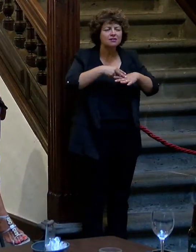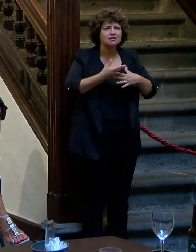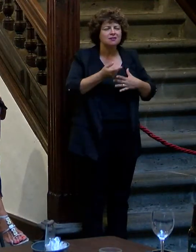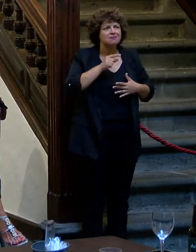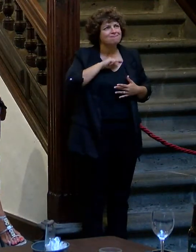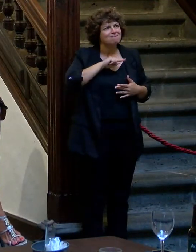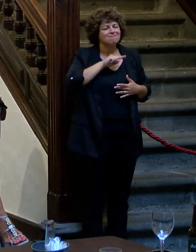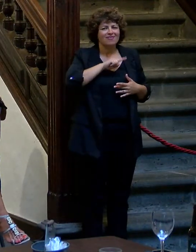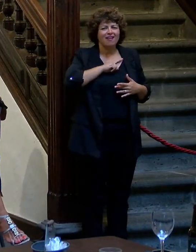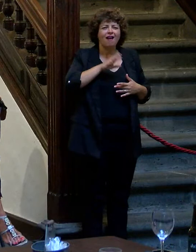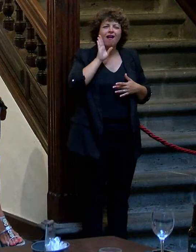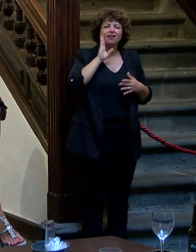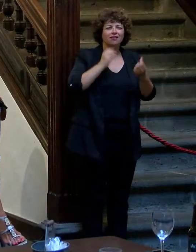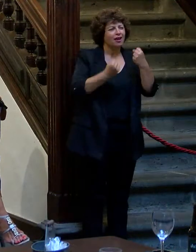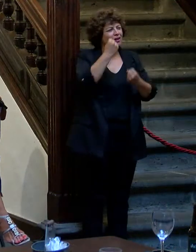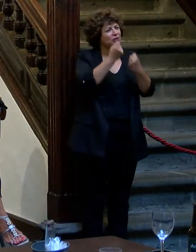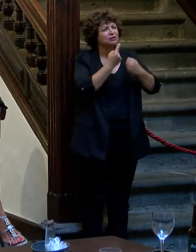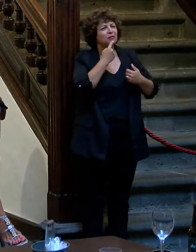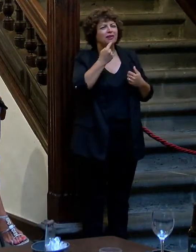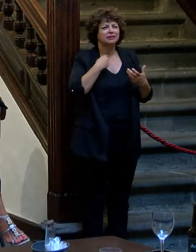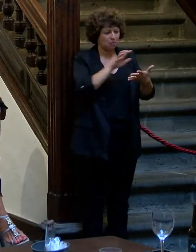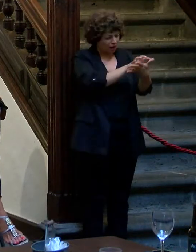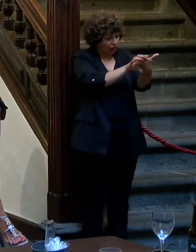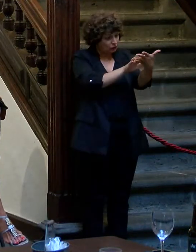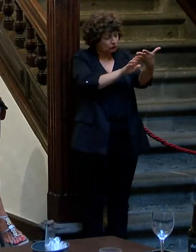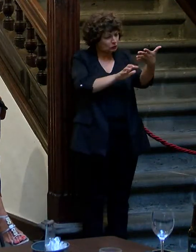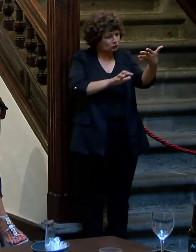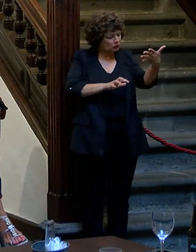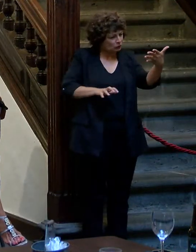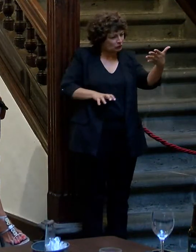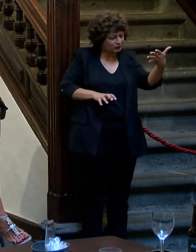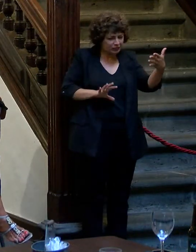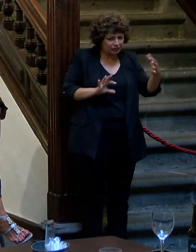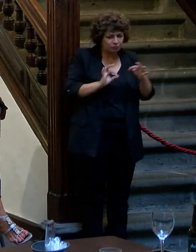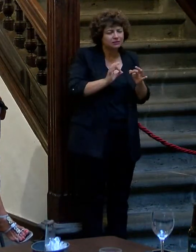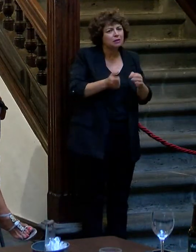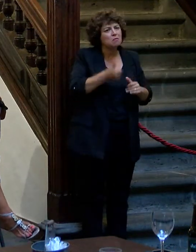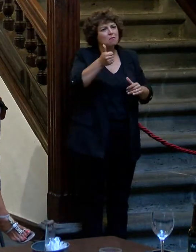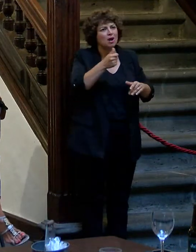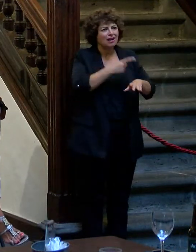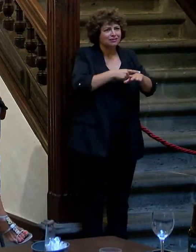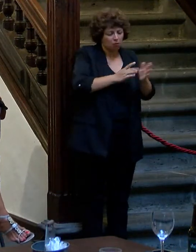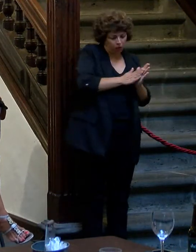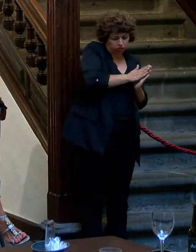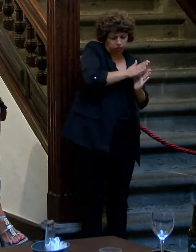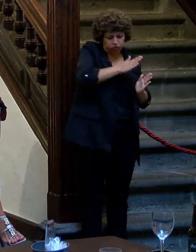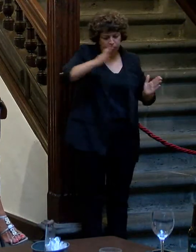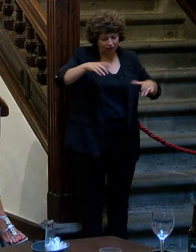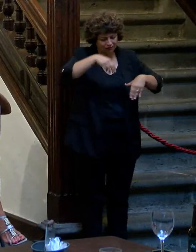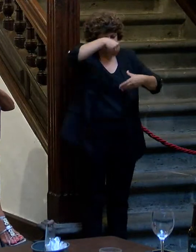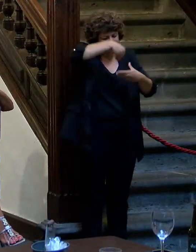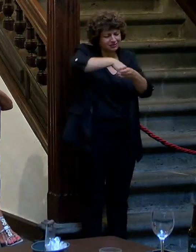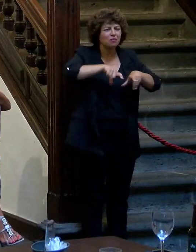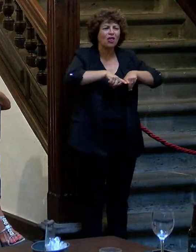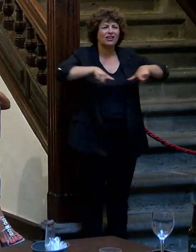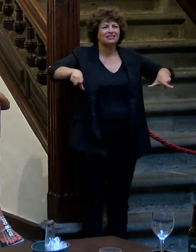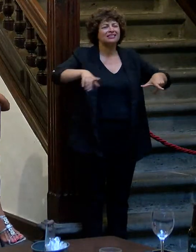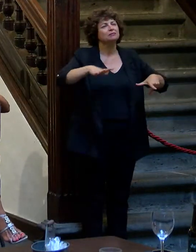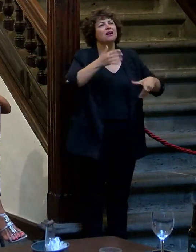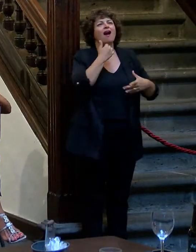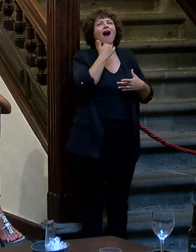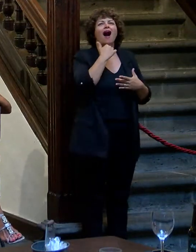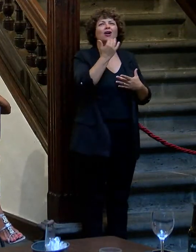contabas antes en el coche que para seguir un texto tú querías estar lo más tiempo posible en el escenario. Es que, ¿sabes lo que pasa? Que tiene un efecto